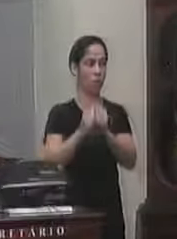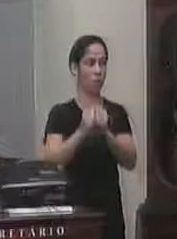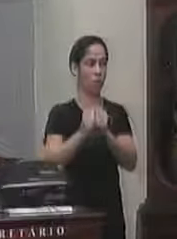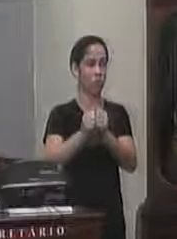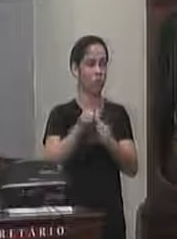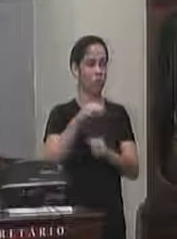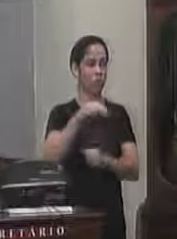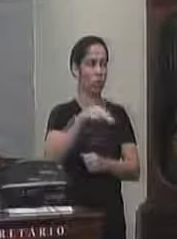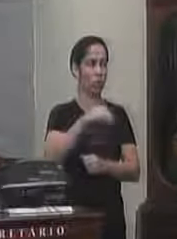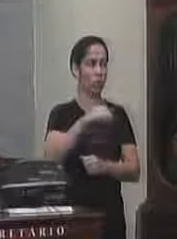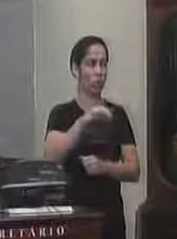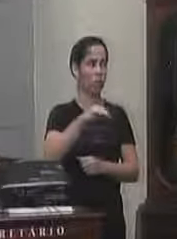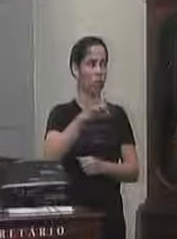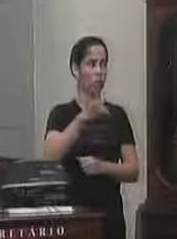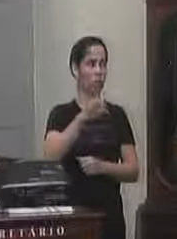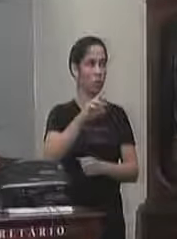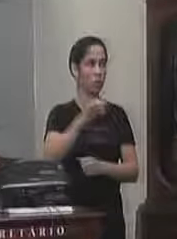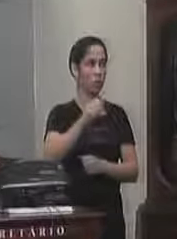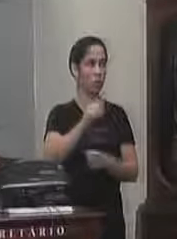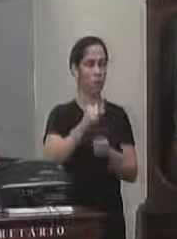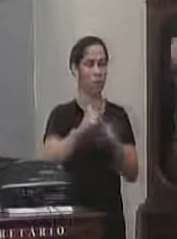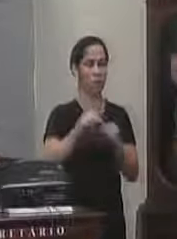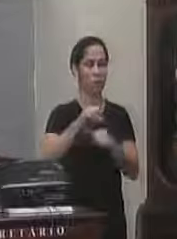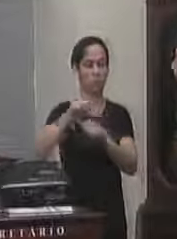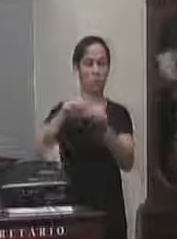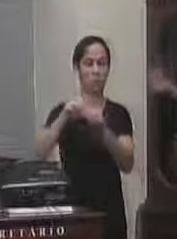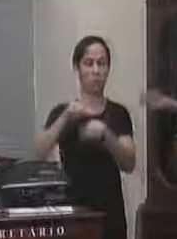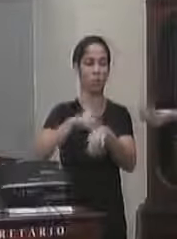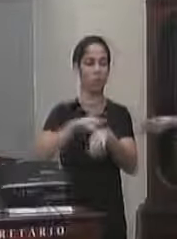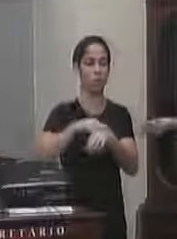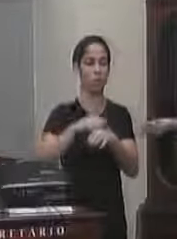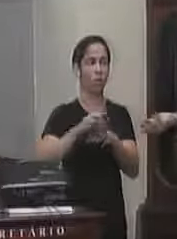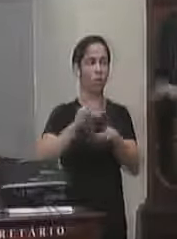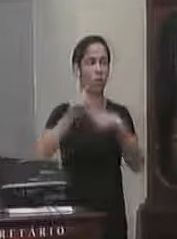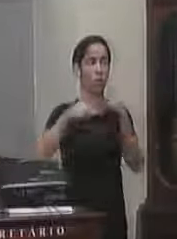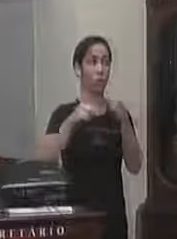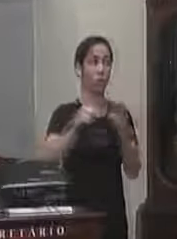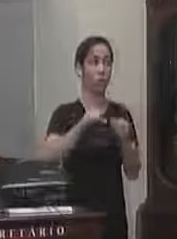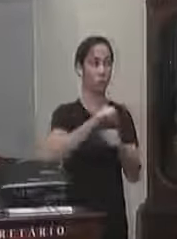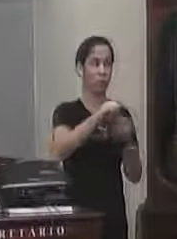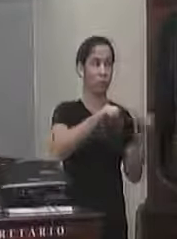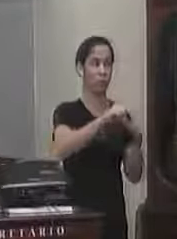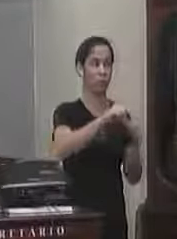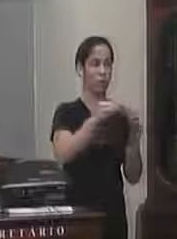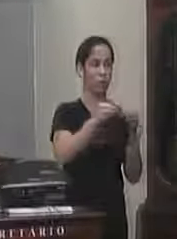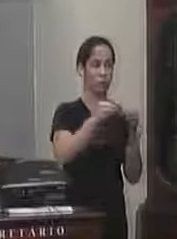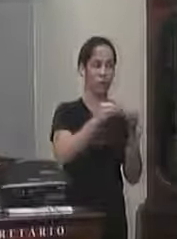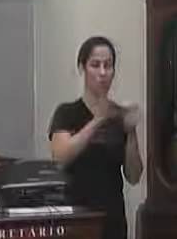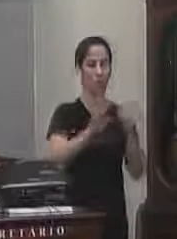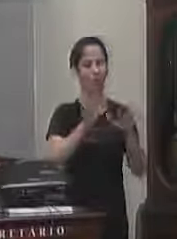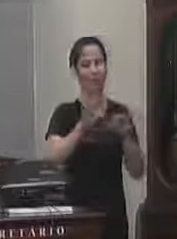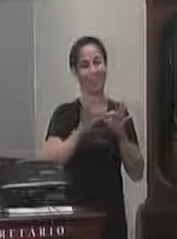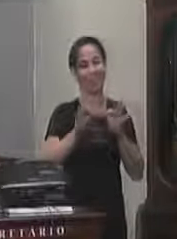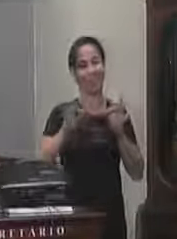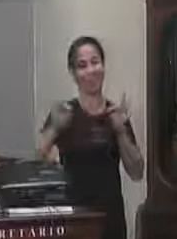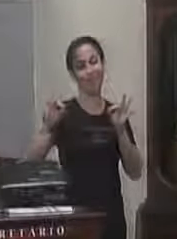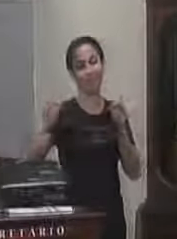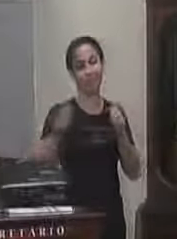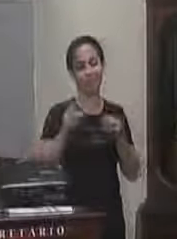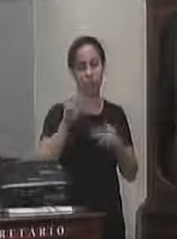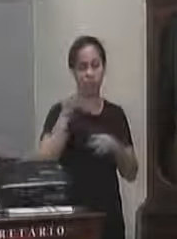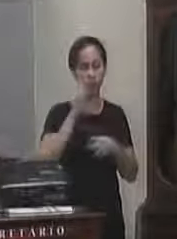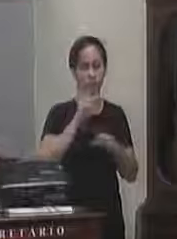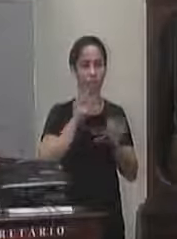troca então ali está tudo ok agora nós vamos ver como fica mudando porque alguns moram mais próximos então a gente vai rever essa